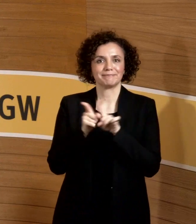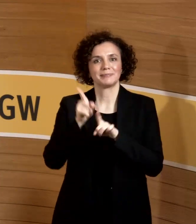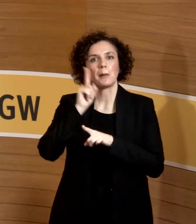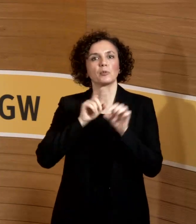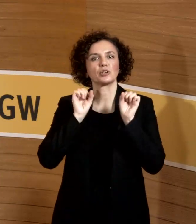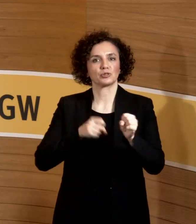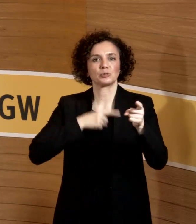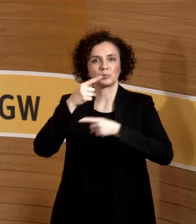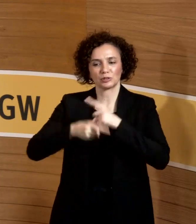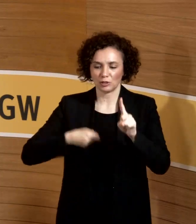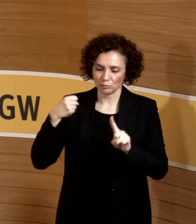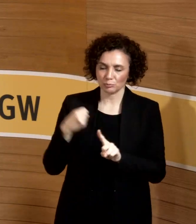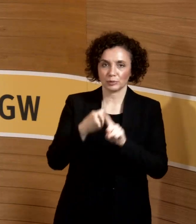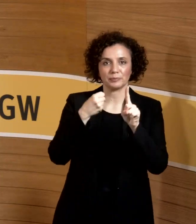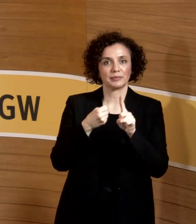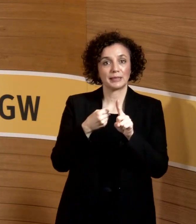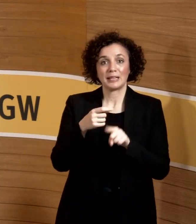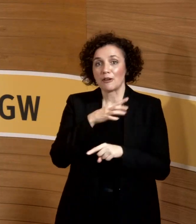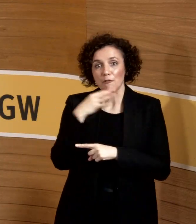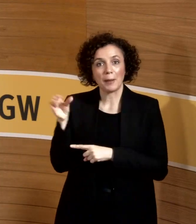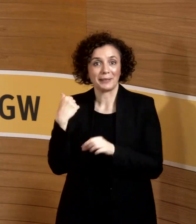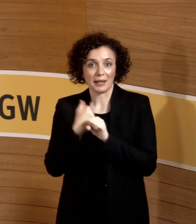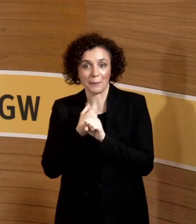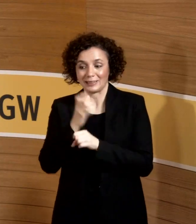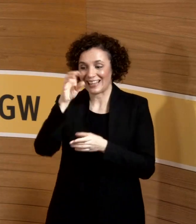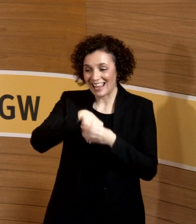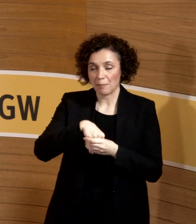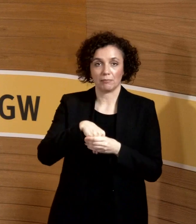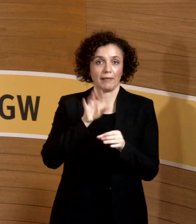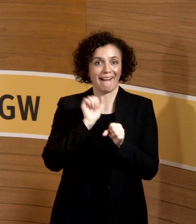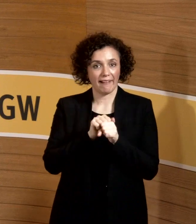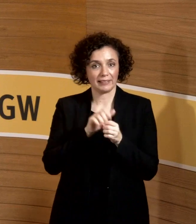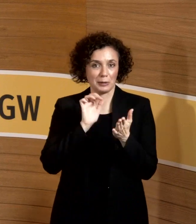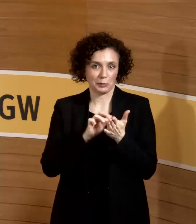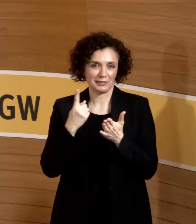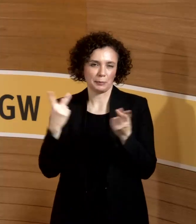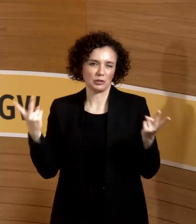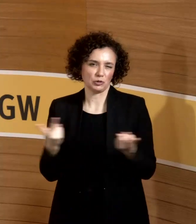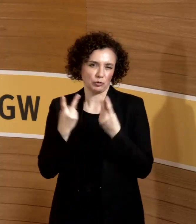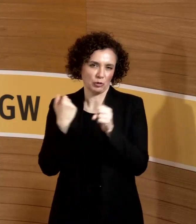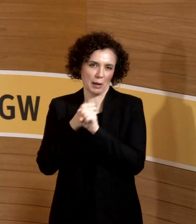mitarbeiten können, die eh im Arbeitsschutz tätig sind, um das Ganze einfach zum Standard werden zu lassen.